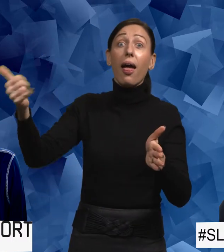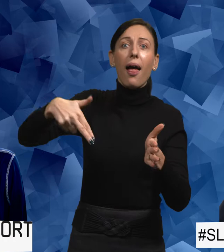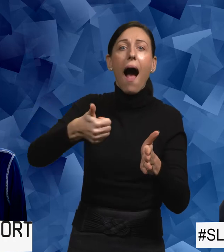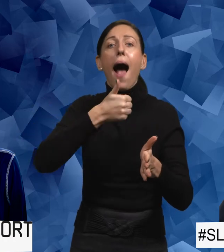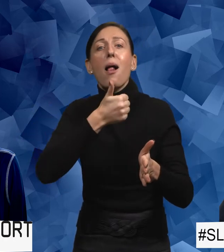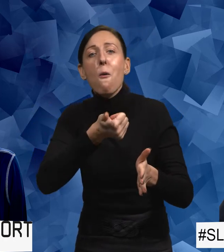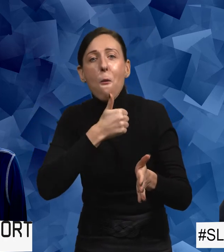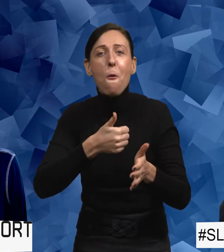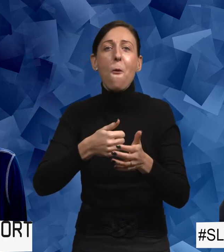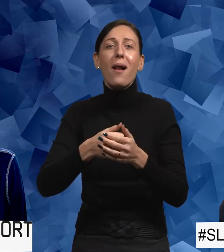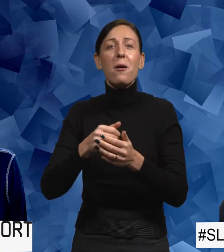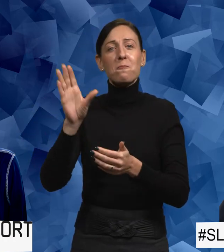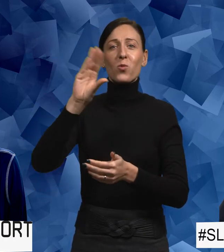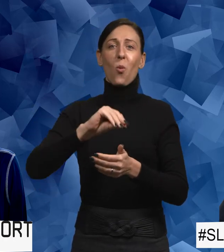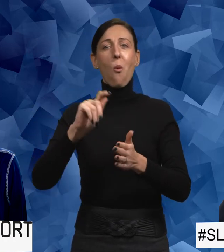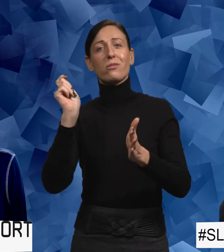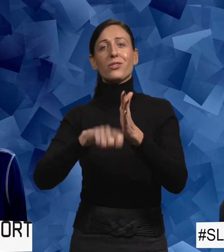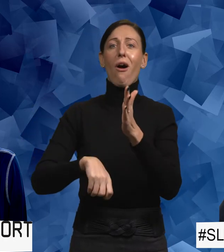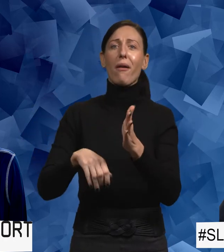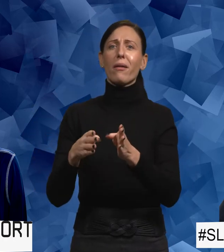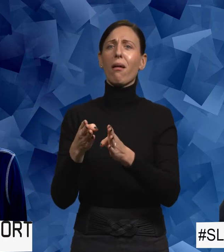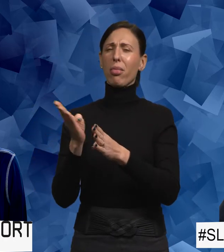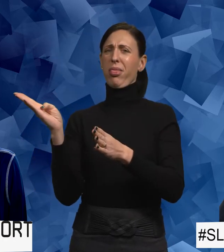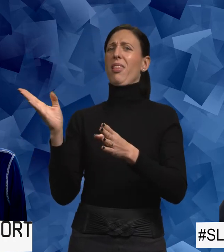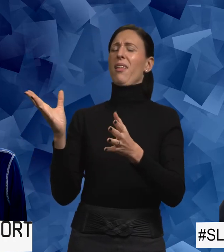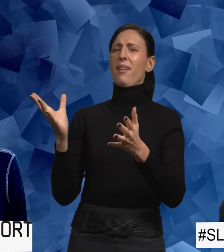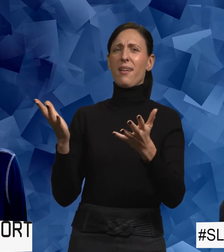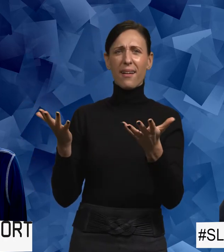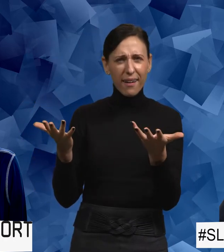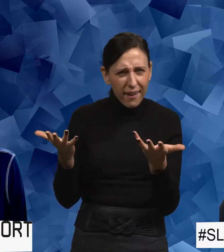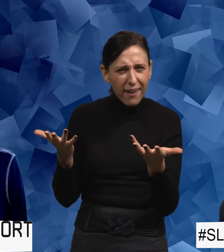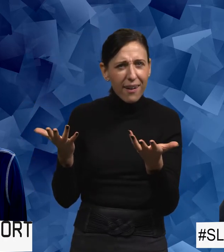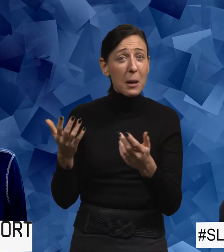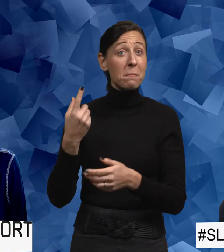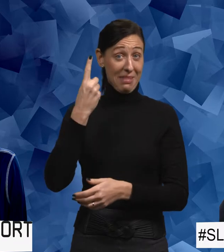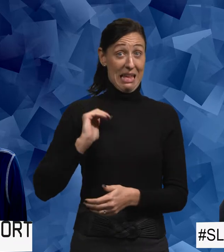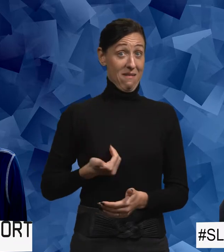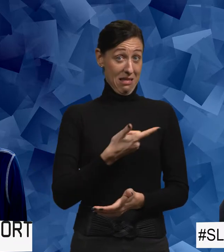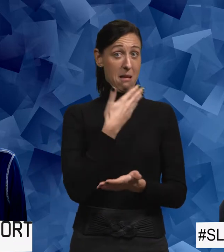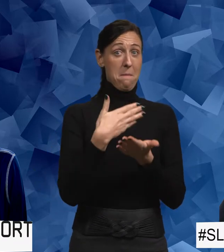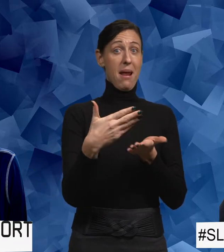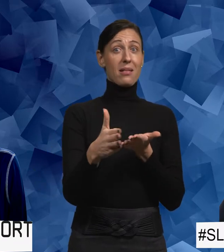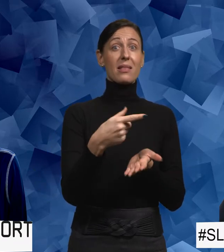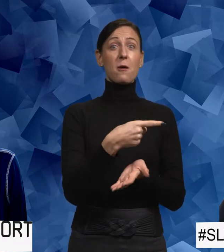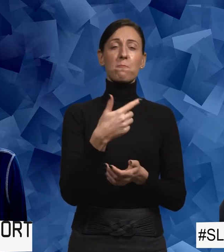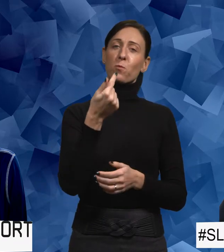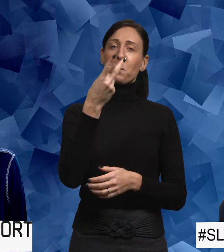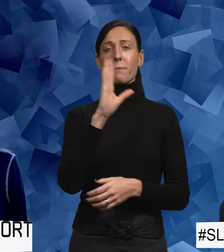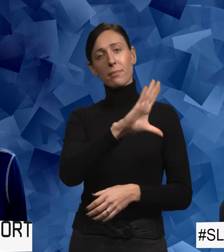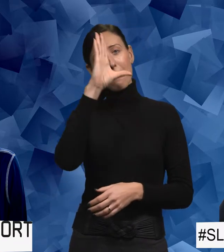särskilt när det har kommit in lite alkohol, ja då kom den där lilla handen krypande. En kvinna berättar att några av